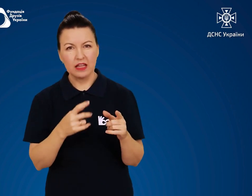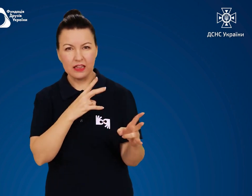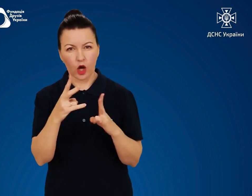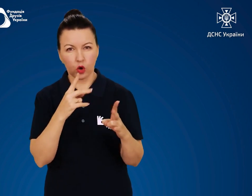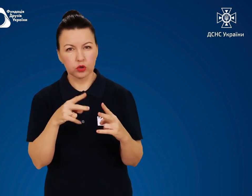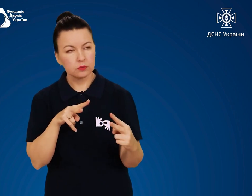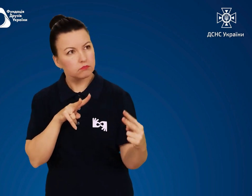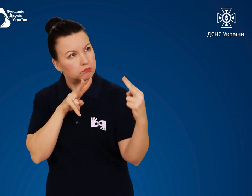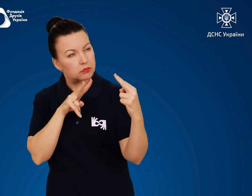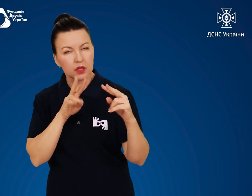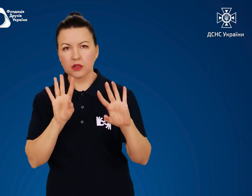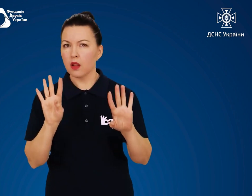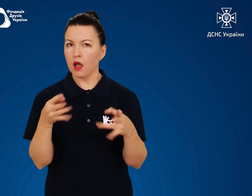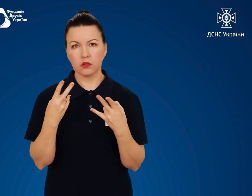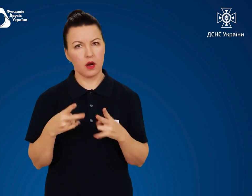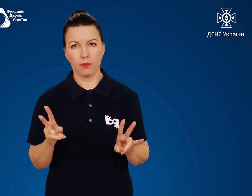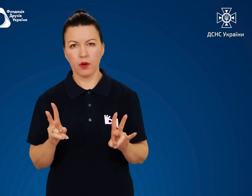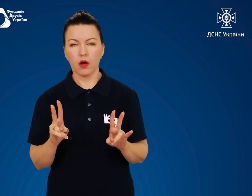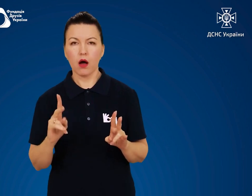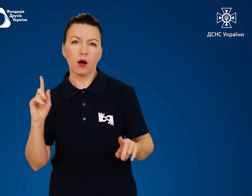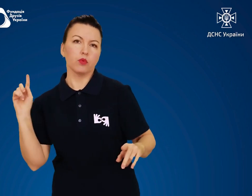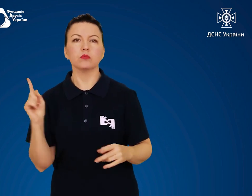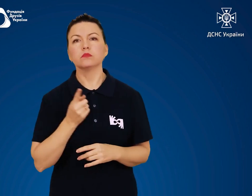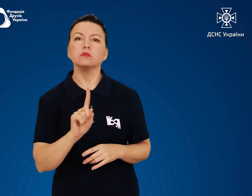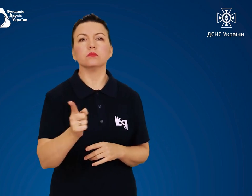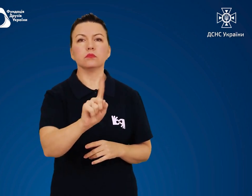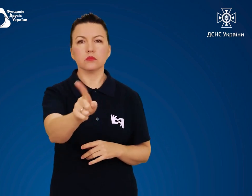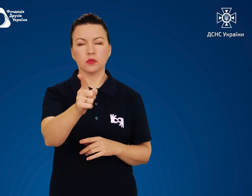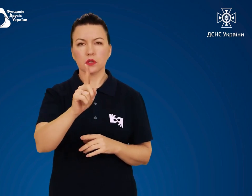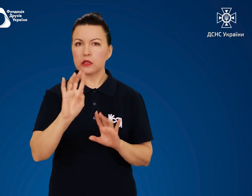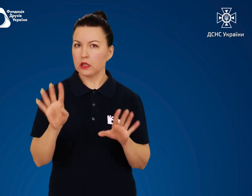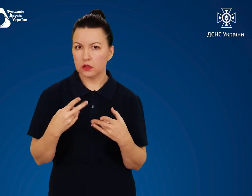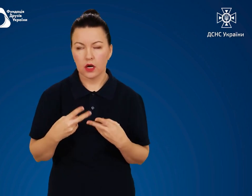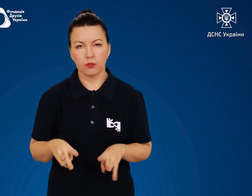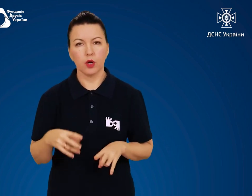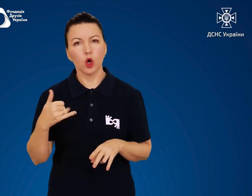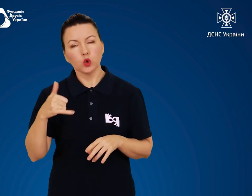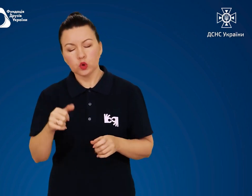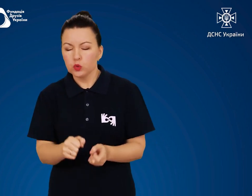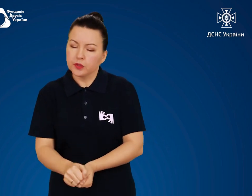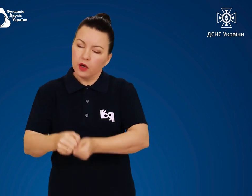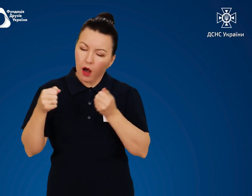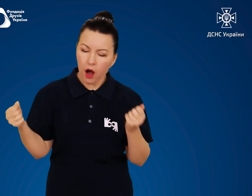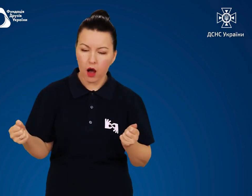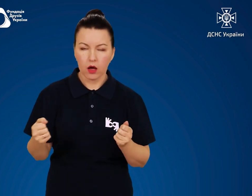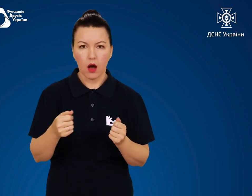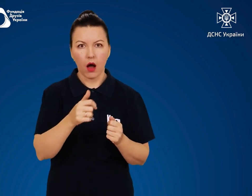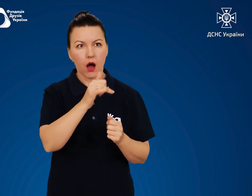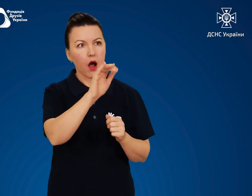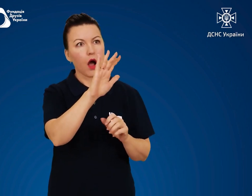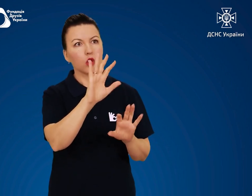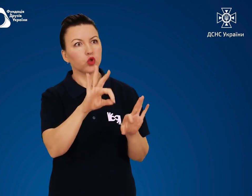терористам, не пересувайтеся по салону та не відкривайте сумки без їхнього дозволу